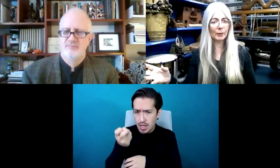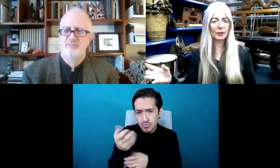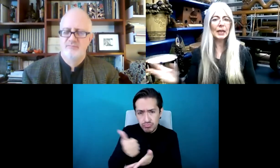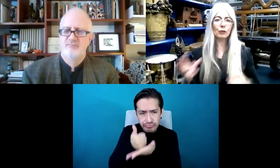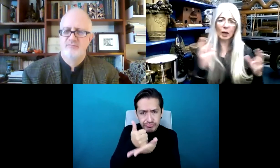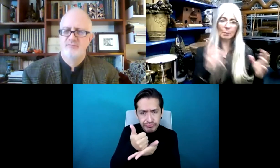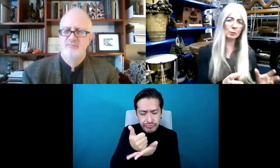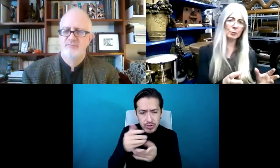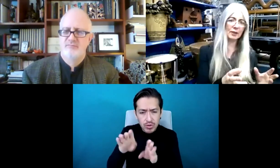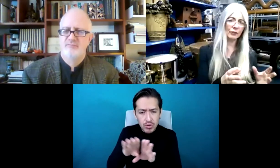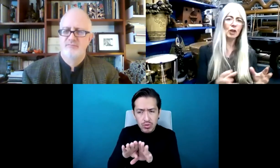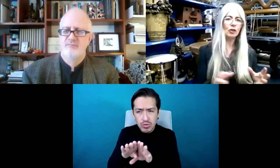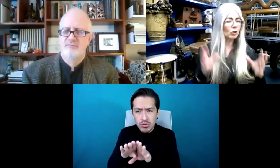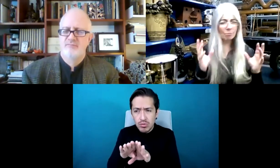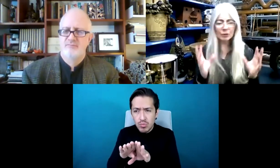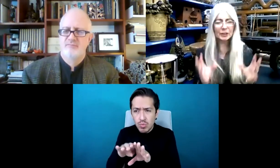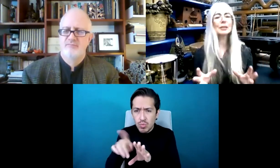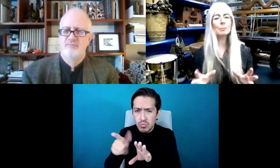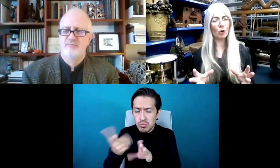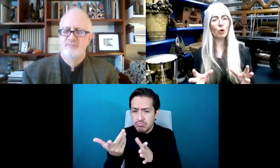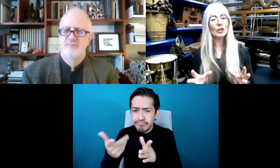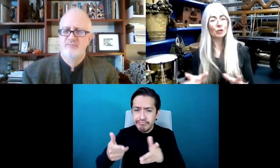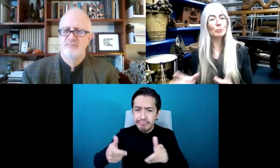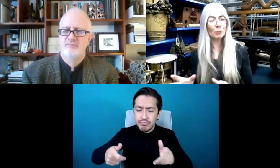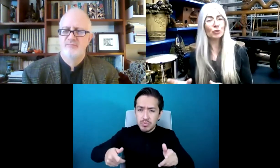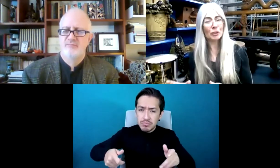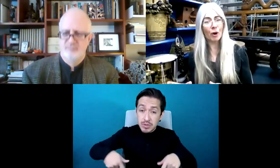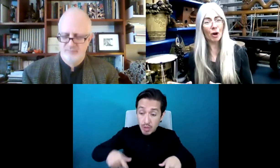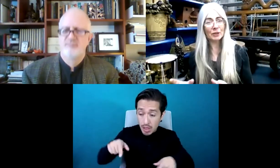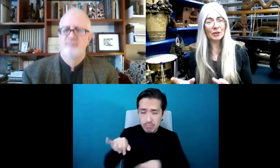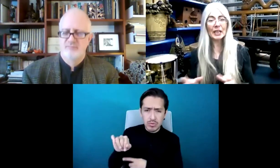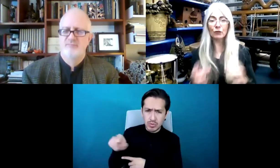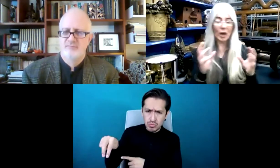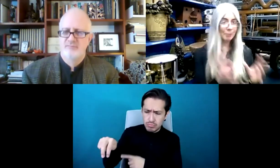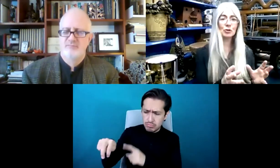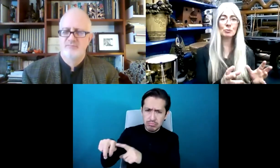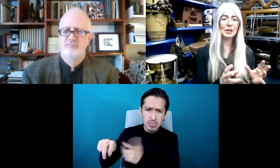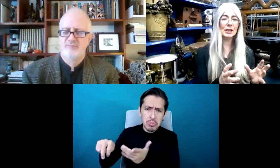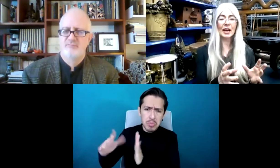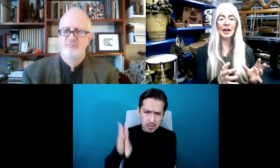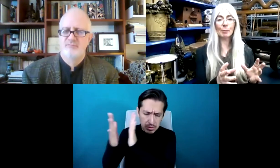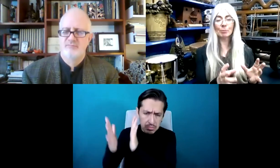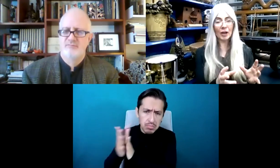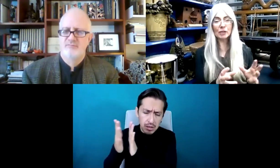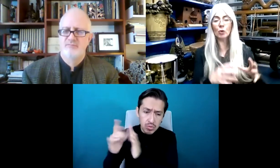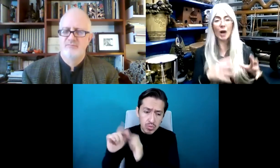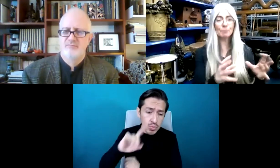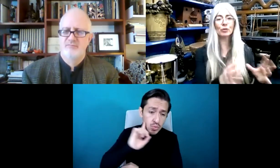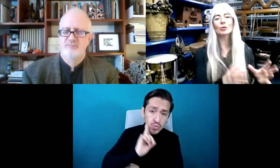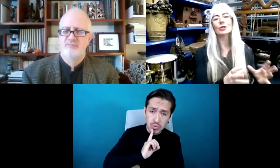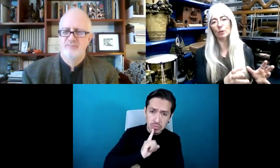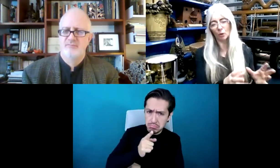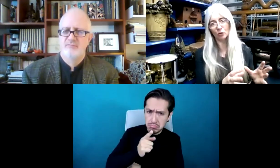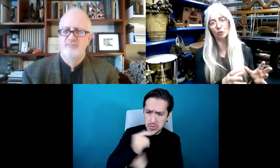si estás en una silla de ruedas, si te toca participar de los deportes. Si eres sordo, también